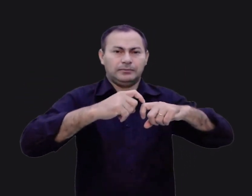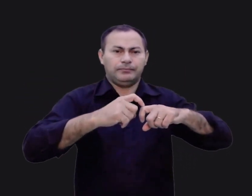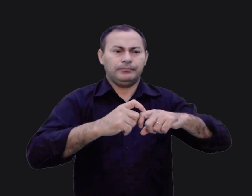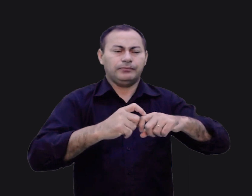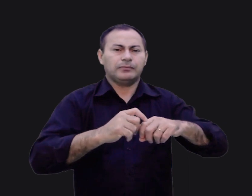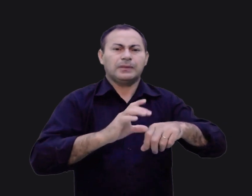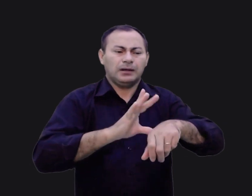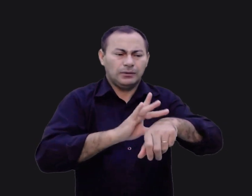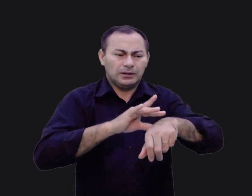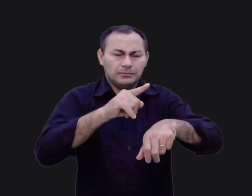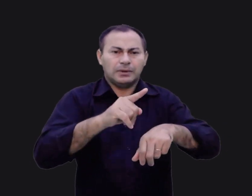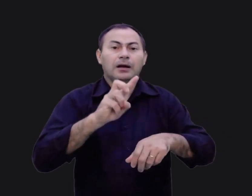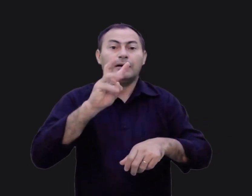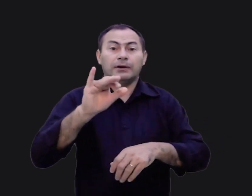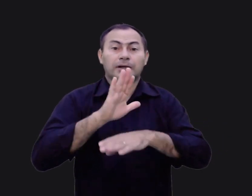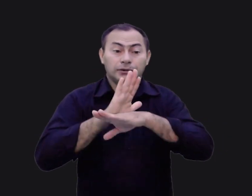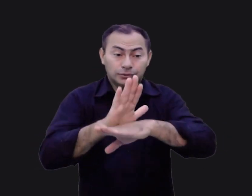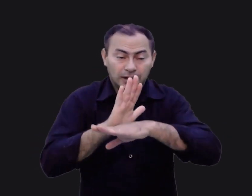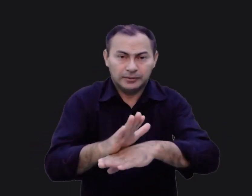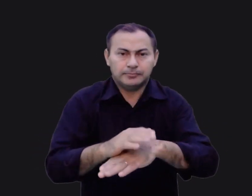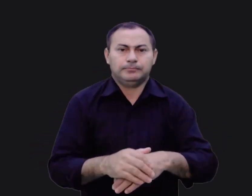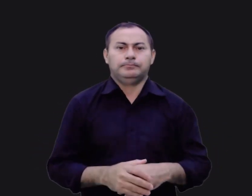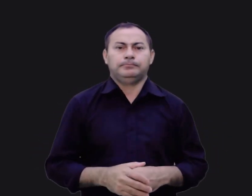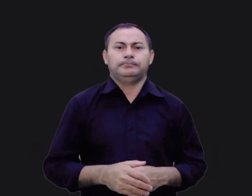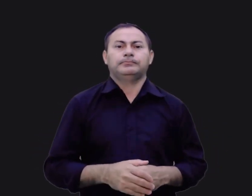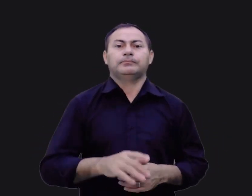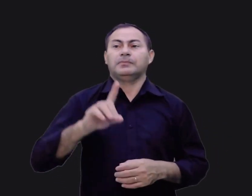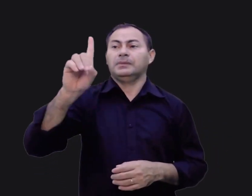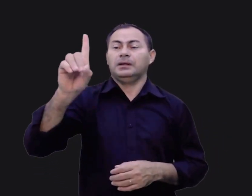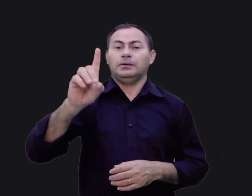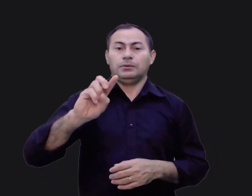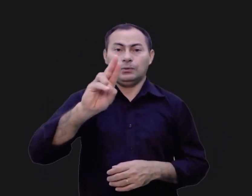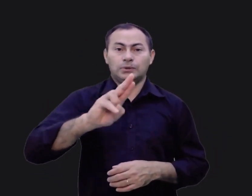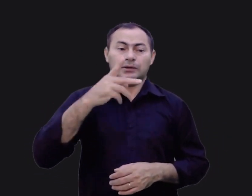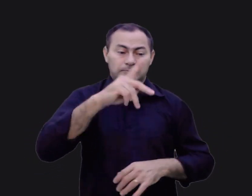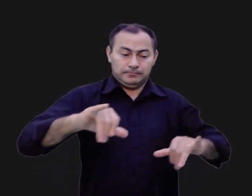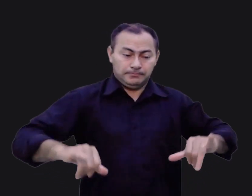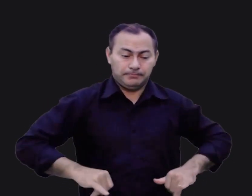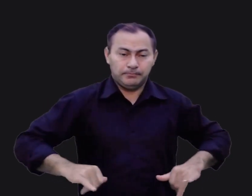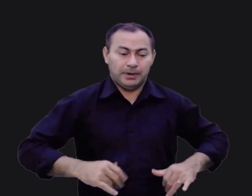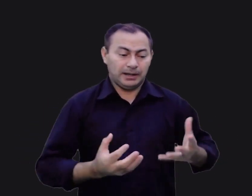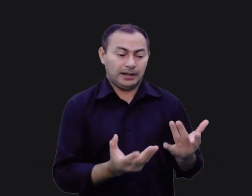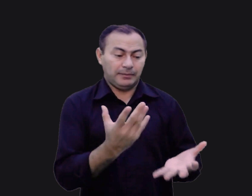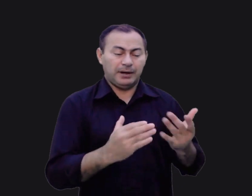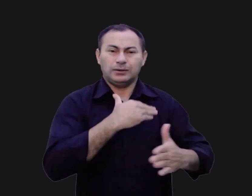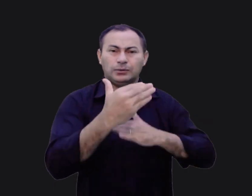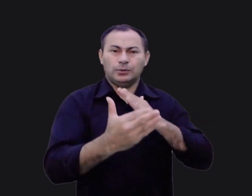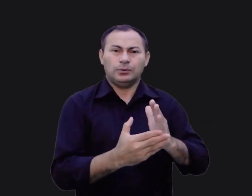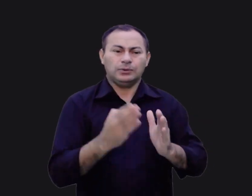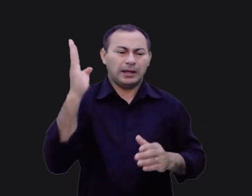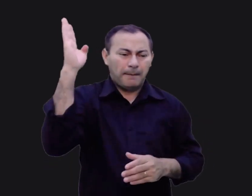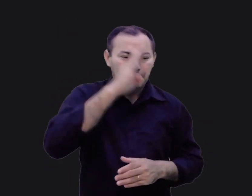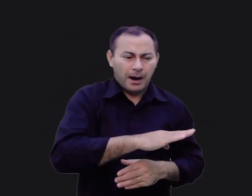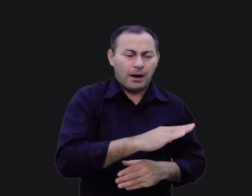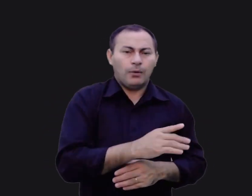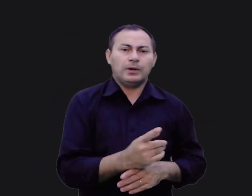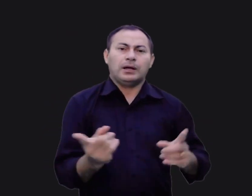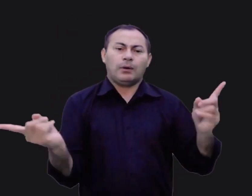A doença que você tem vai ajudá-lo nisso. Deus usará o seu sofrimento para queimar tudo aquilo que é contrário à